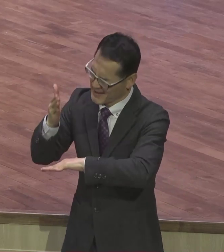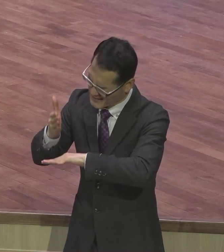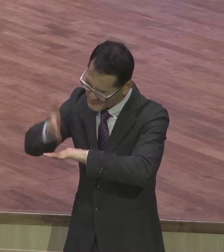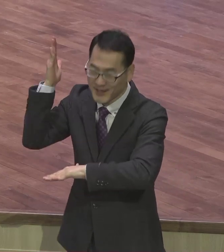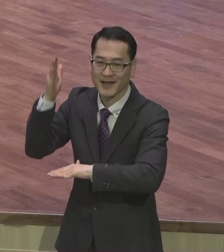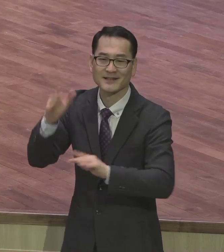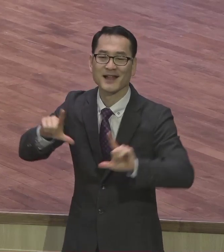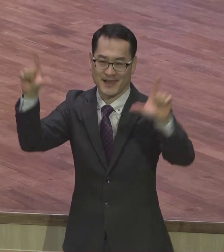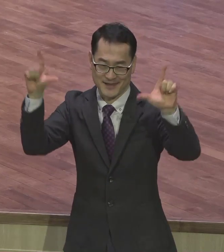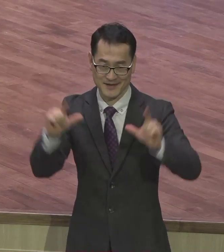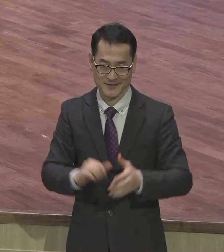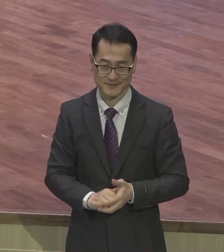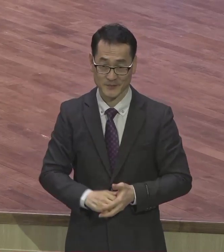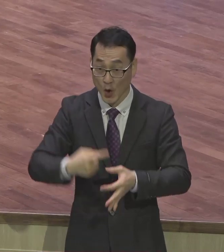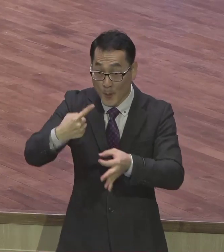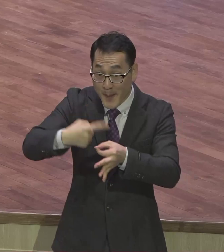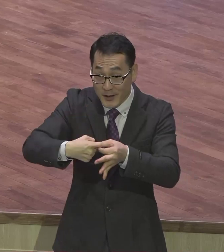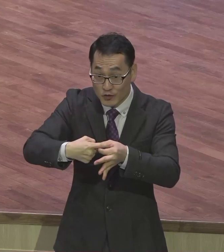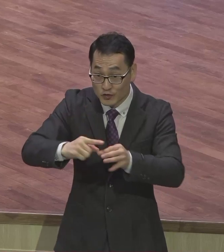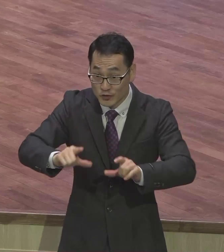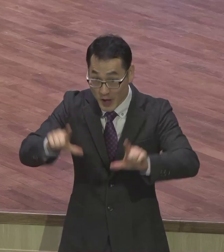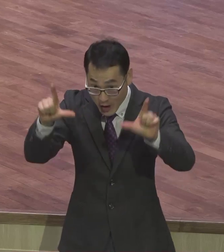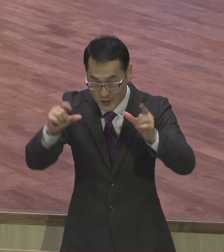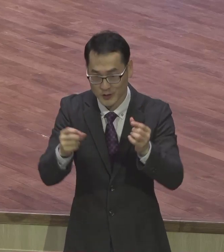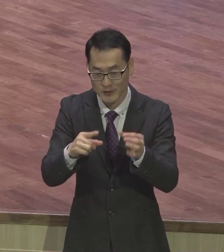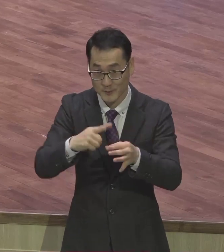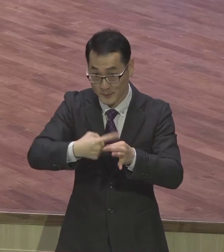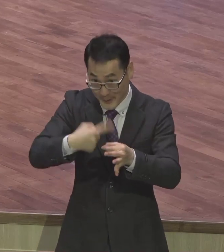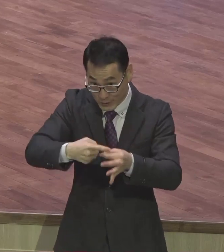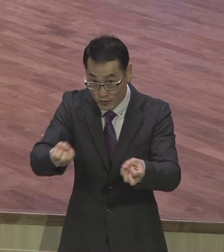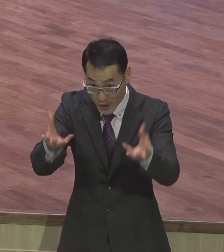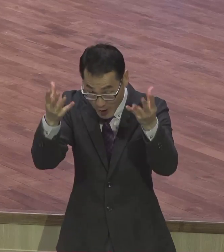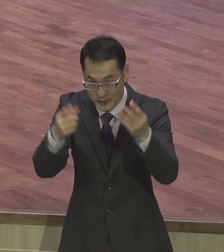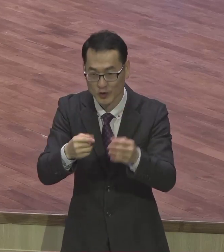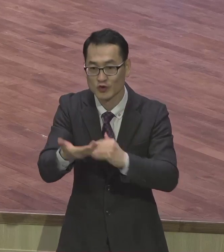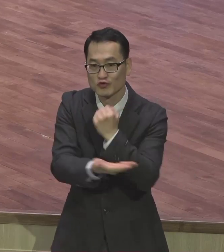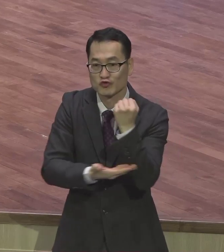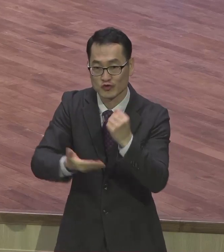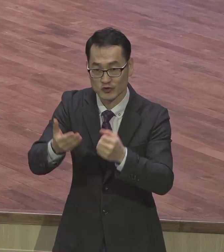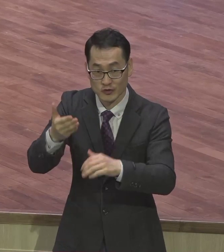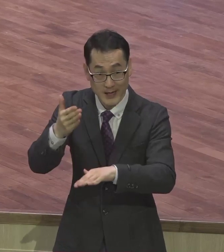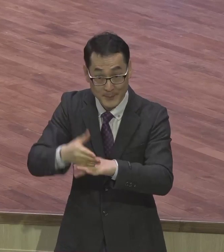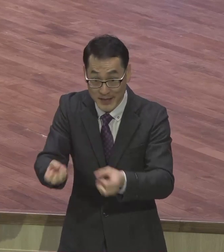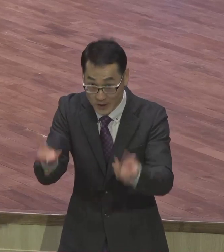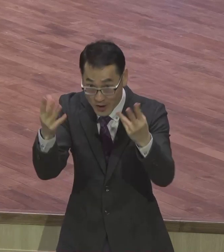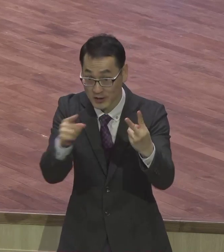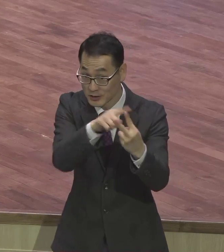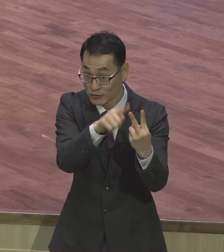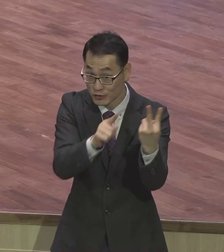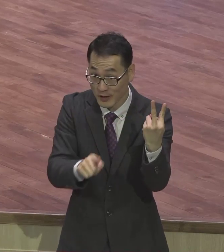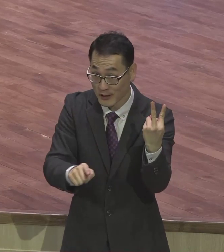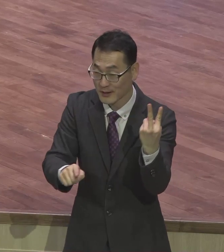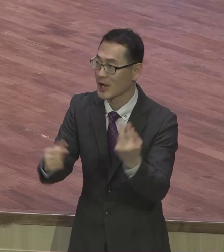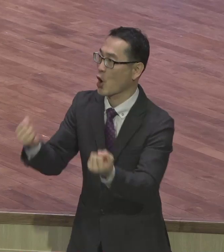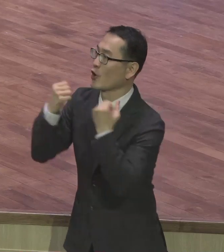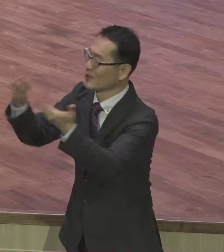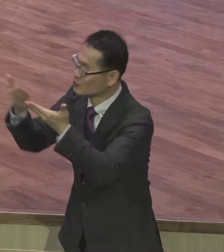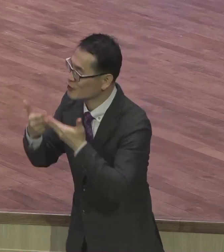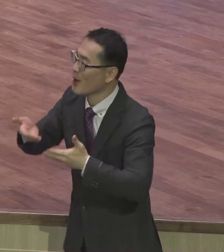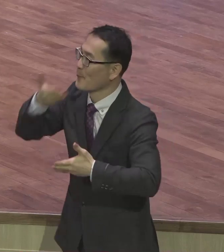맥주절과 이 소주감사절은 하나님께서 이렇게 건강 지켜주시고 뭘 꺼주시고 이렇게 지금도 북한에